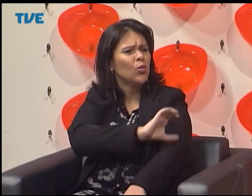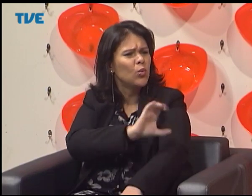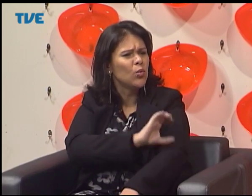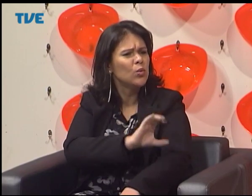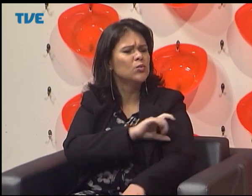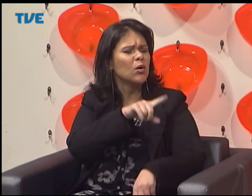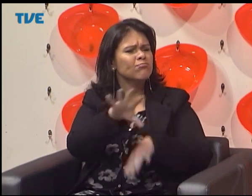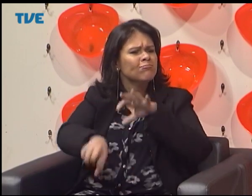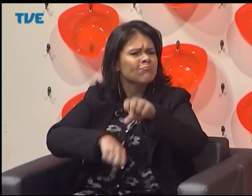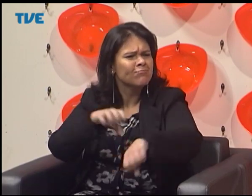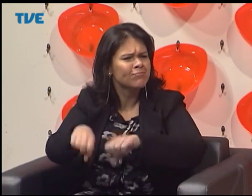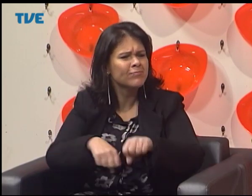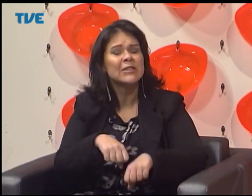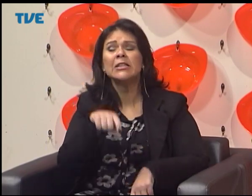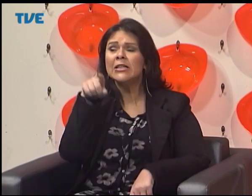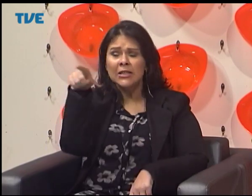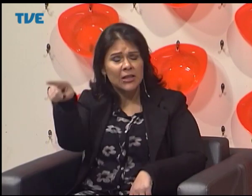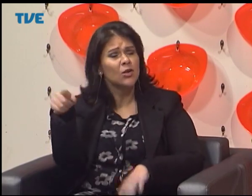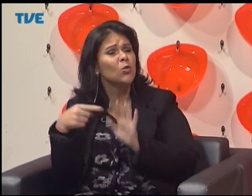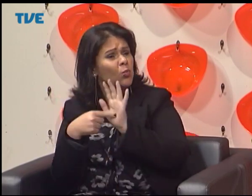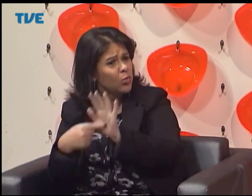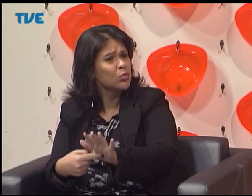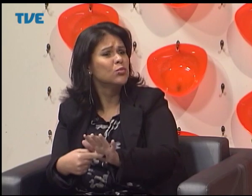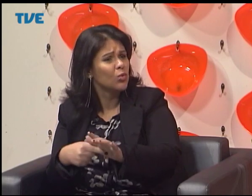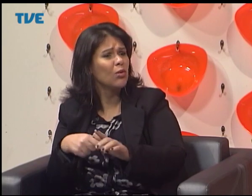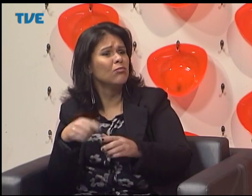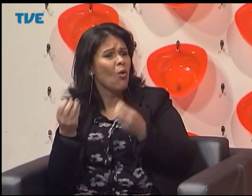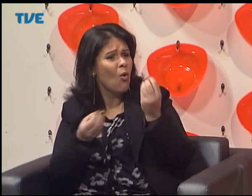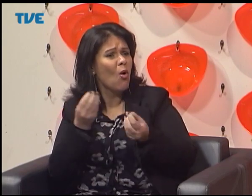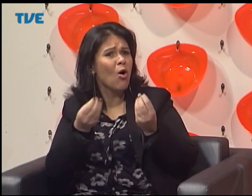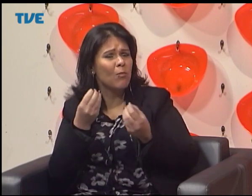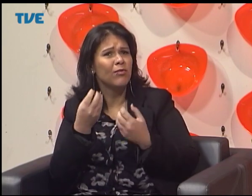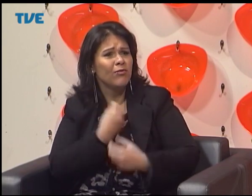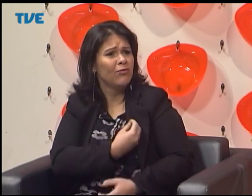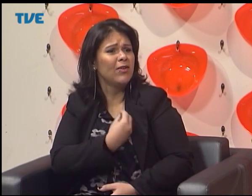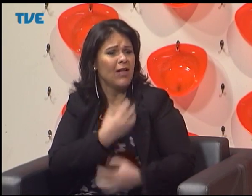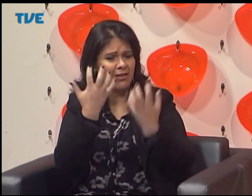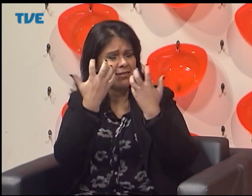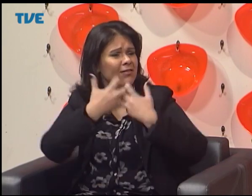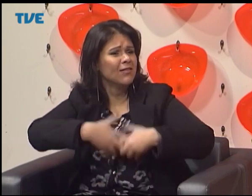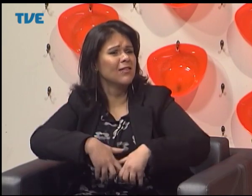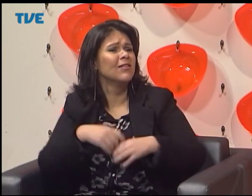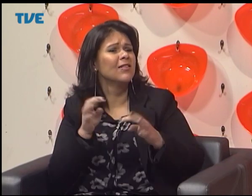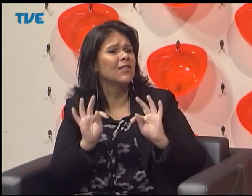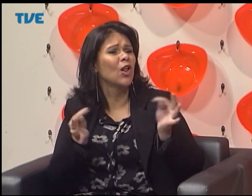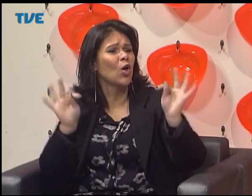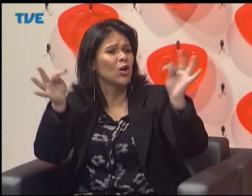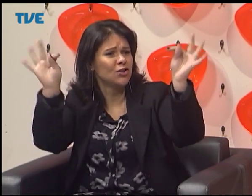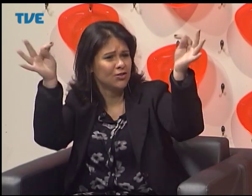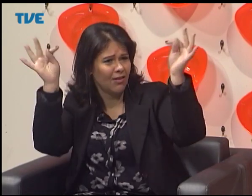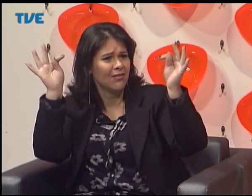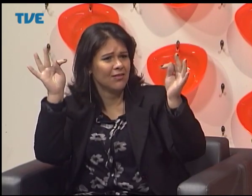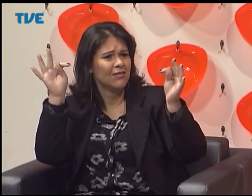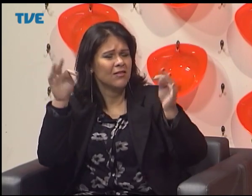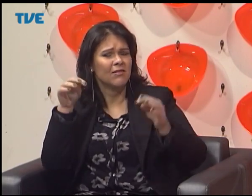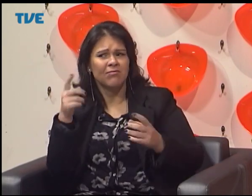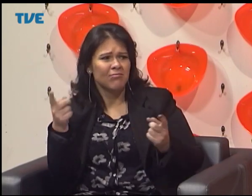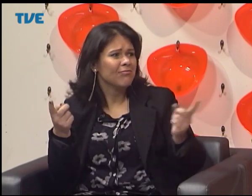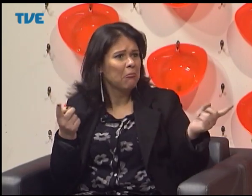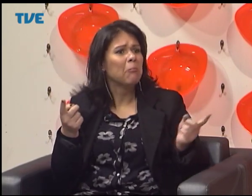diante de tudo que ela está vivendo, de tudo que ela vivencia no seu dia a dia, no seu cotidiano, as suas histórias. E aí